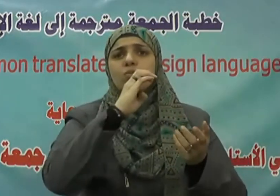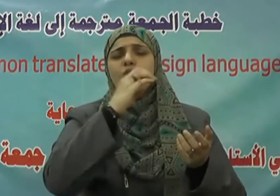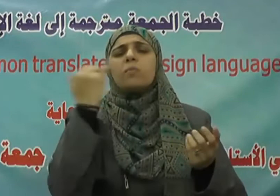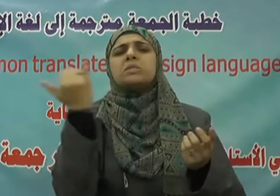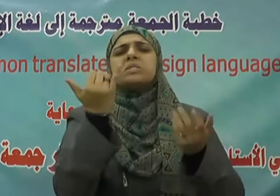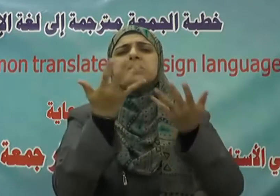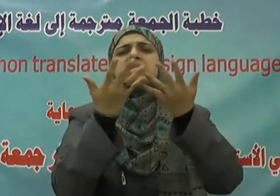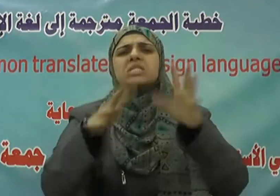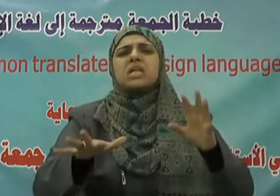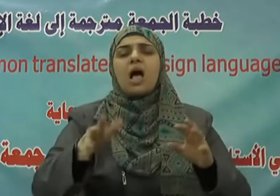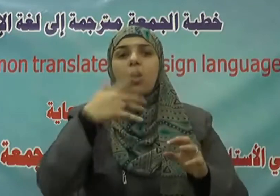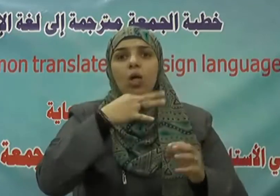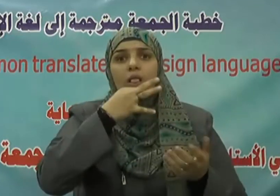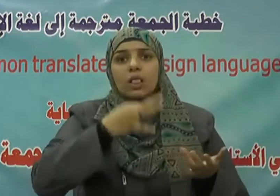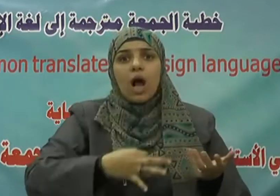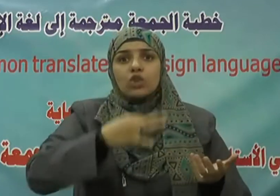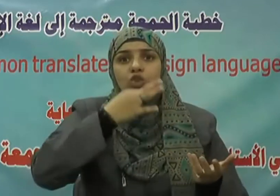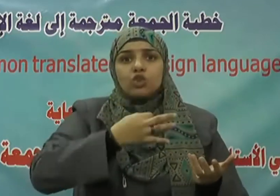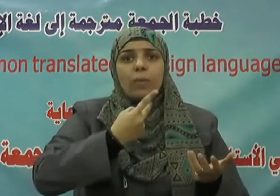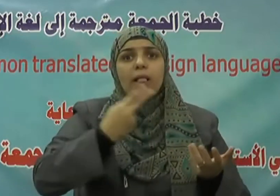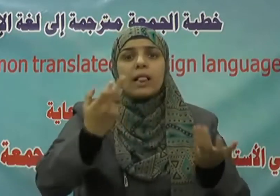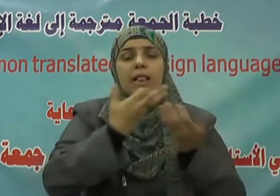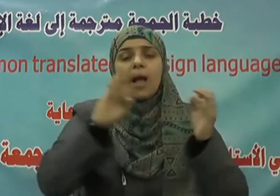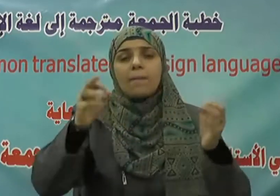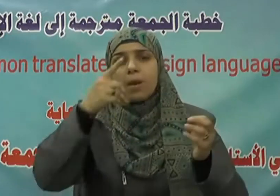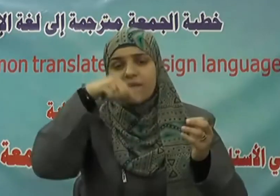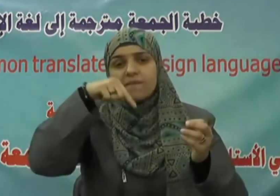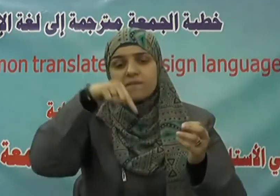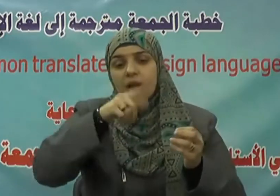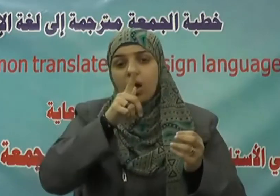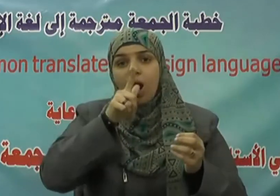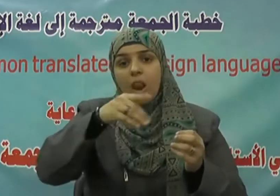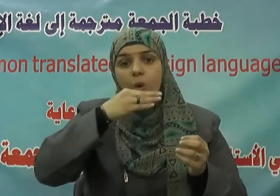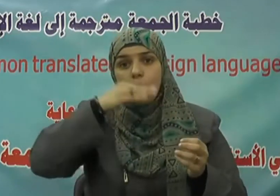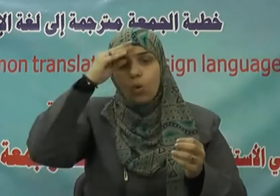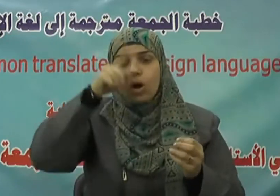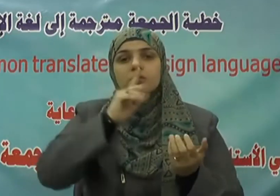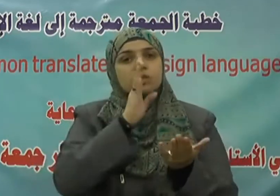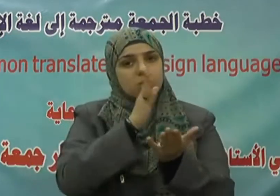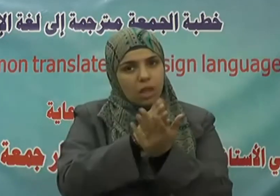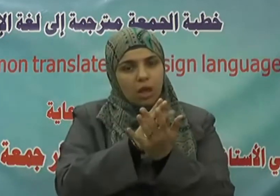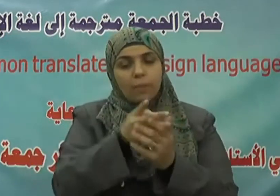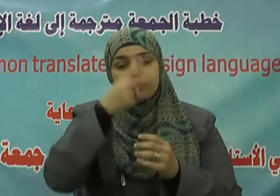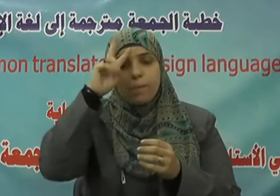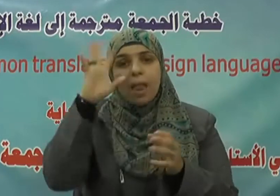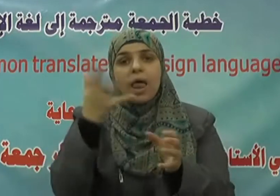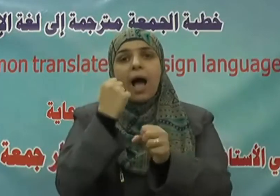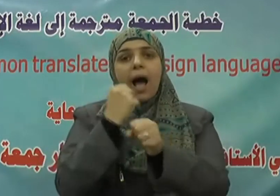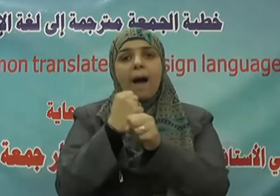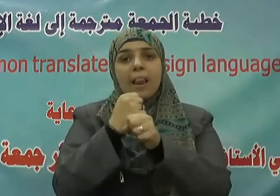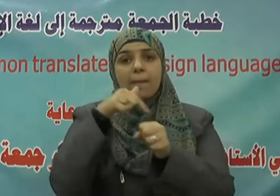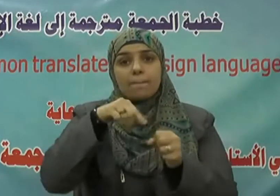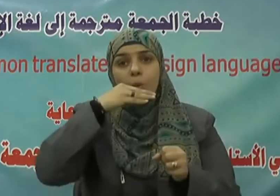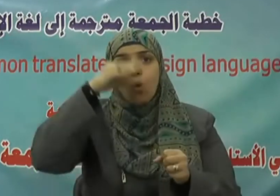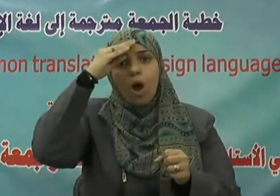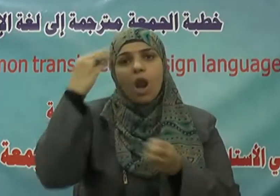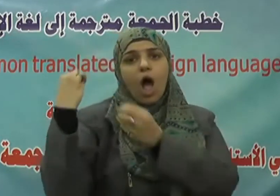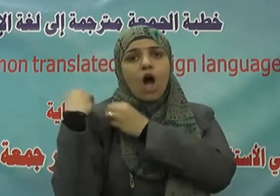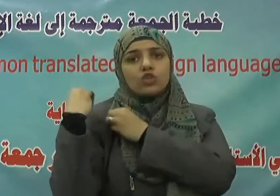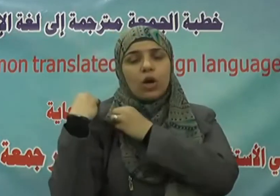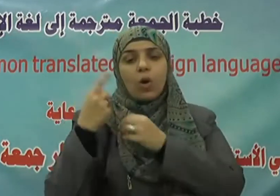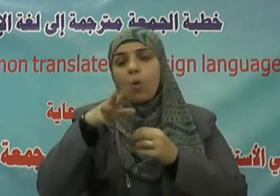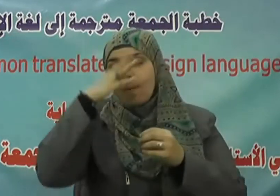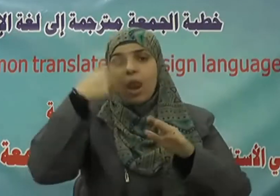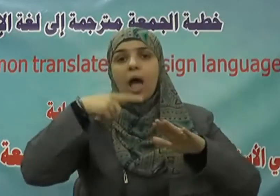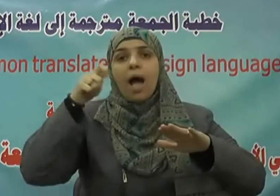عجائبه من قال به صدق ومن عمل به أجر ومن حكم به